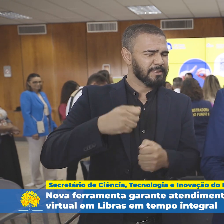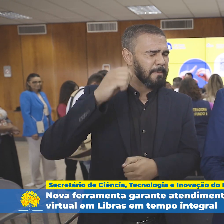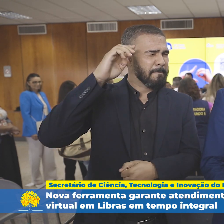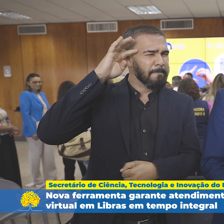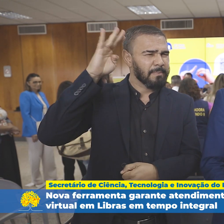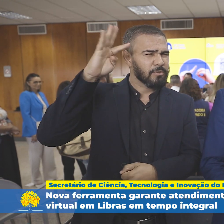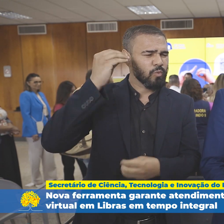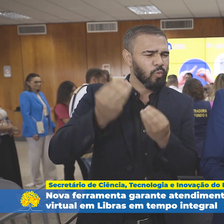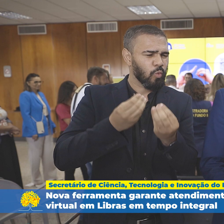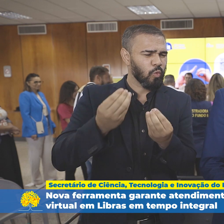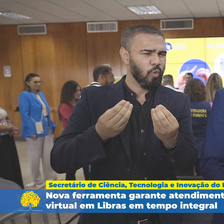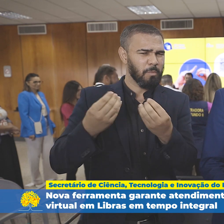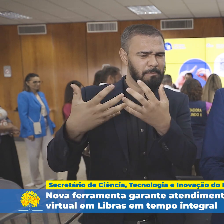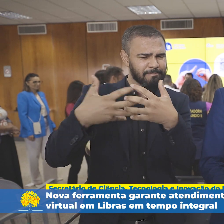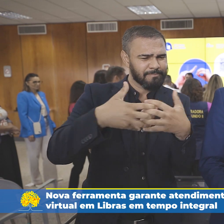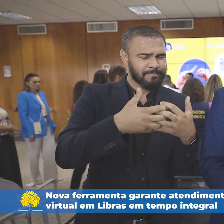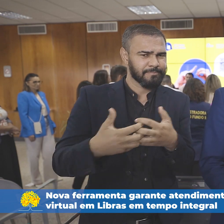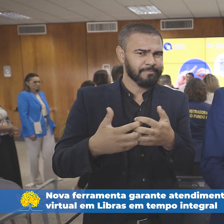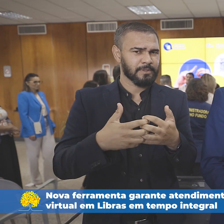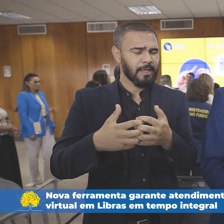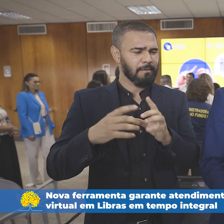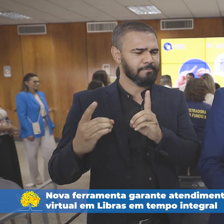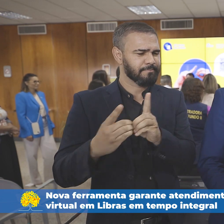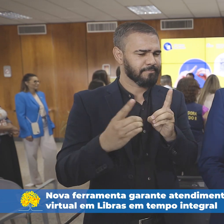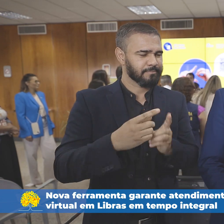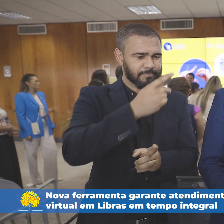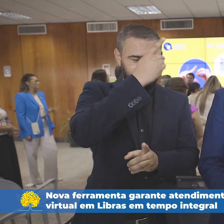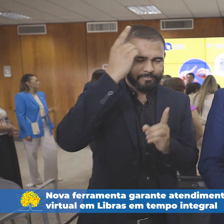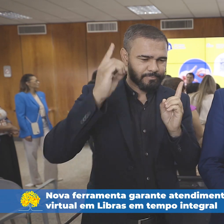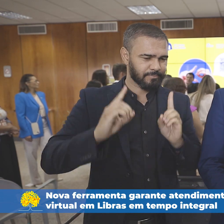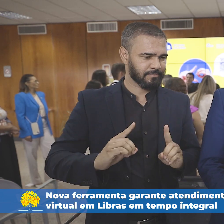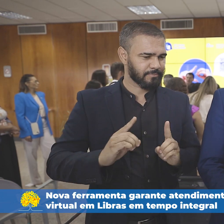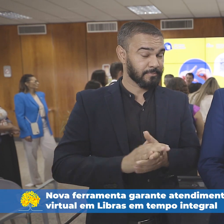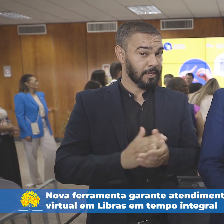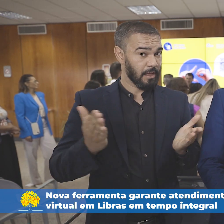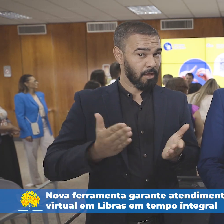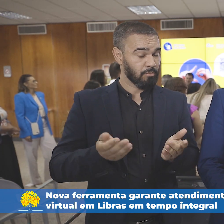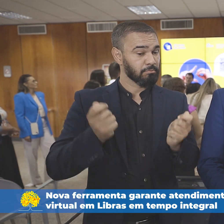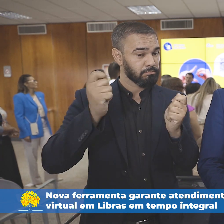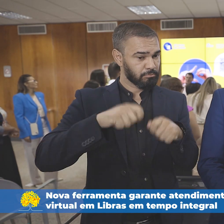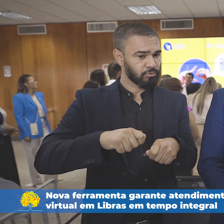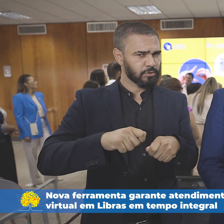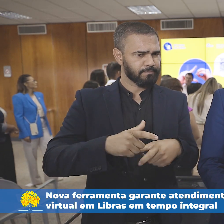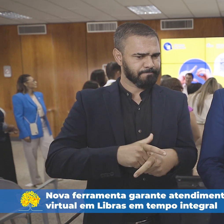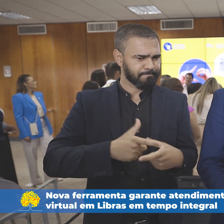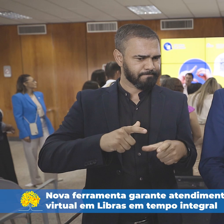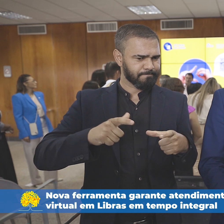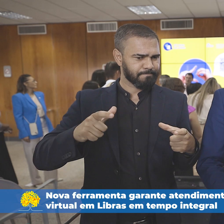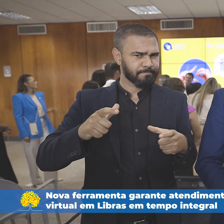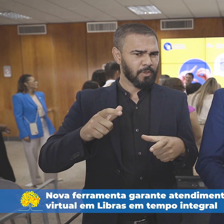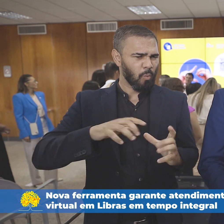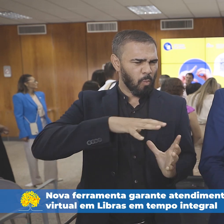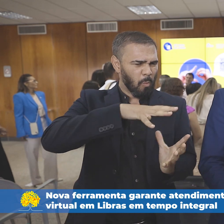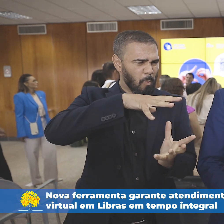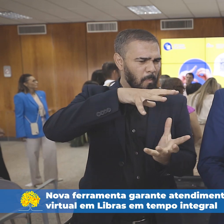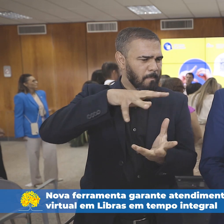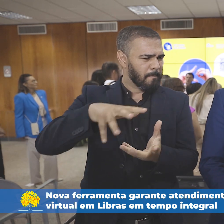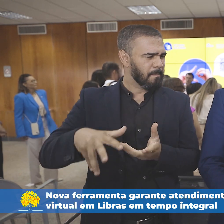tecnologias assistivas. E agora, no último dia 3, foi o Internacional da Pessoa com Deficiência, nada mais, nenhum momento mais propício para